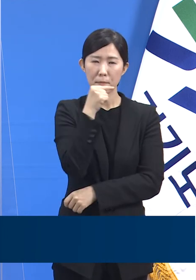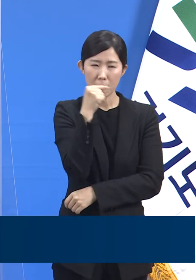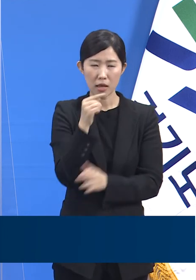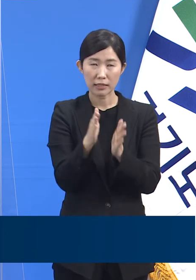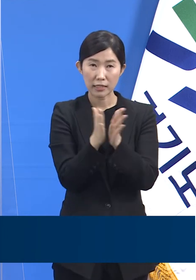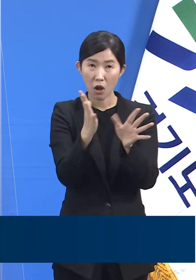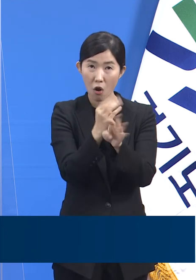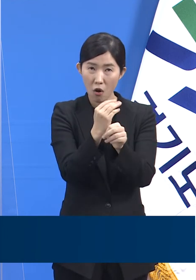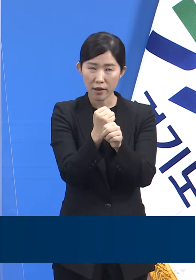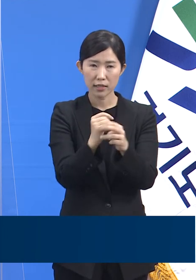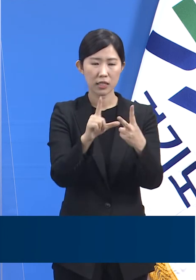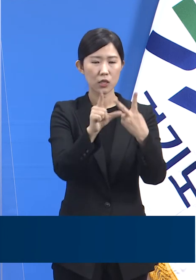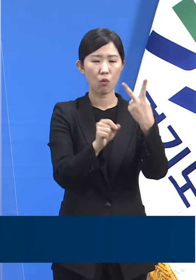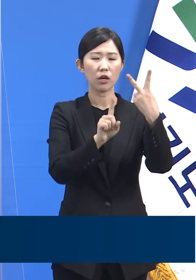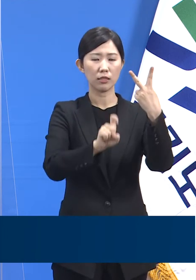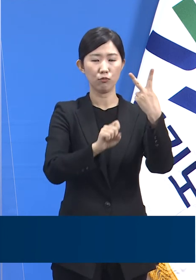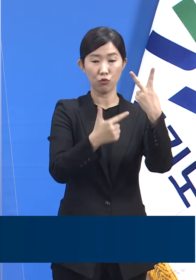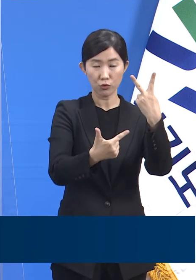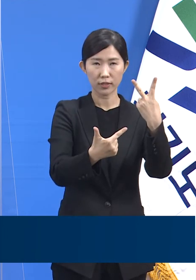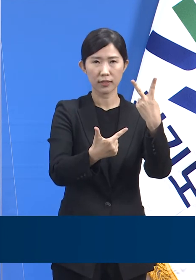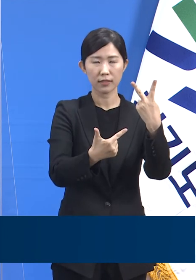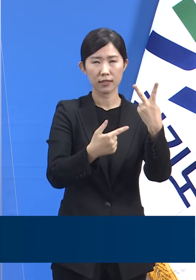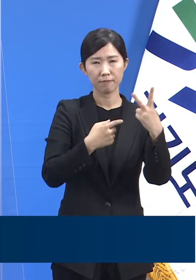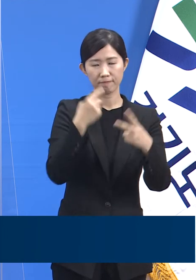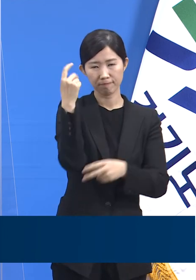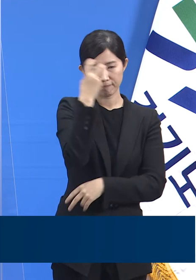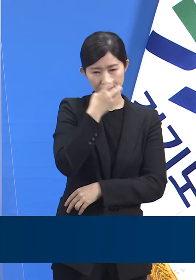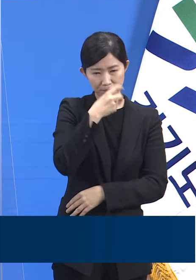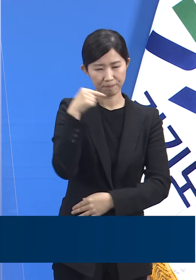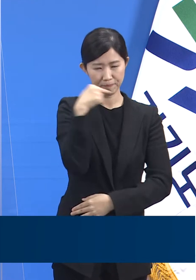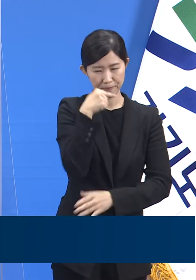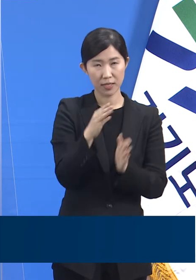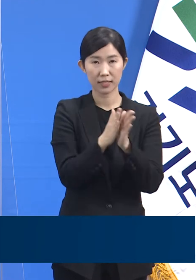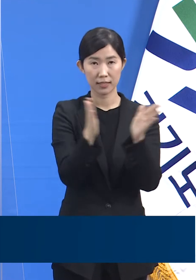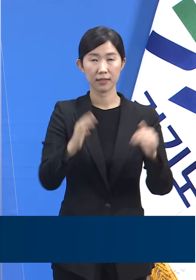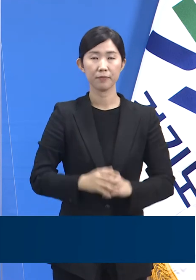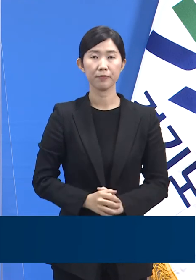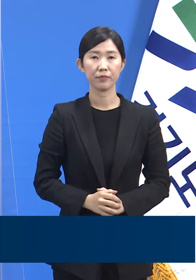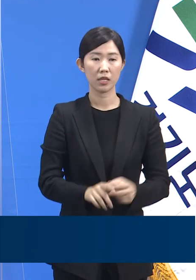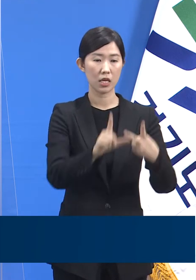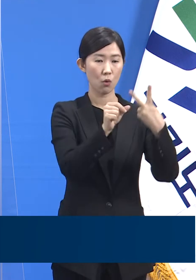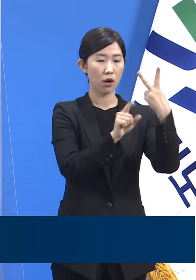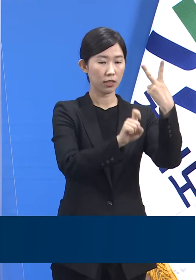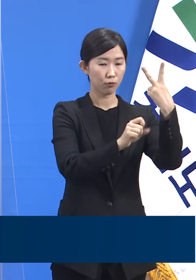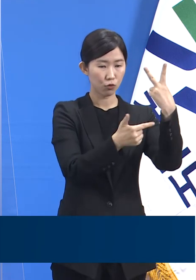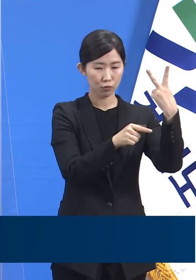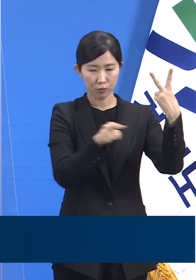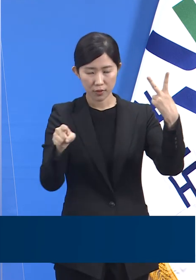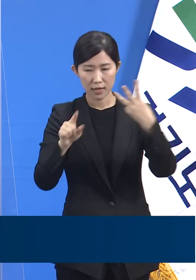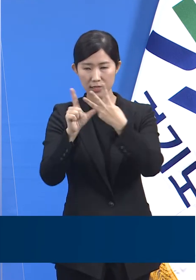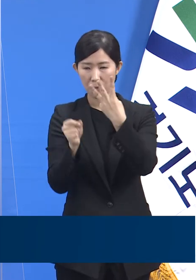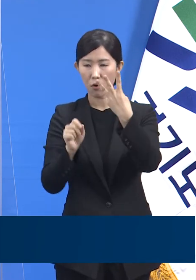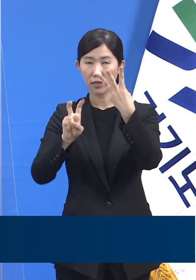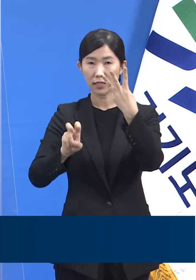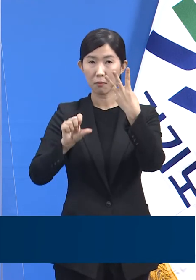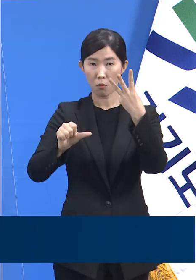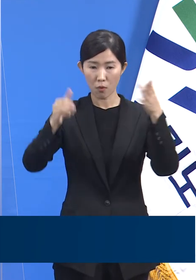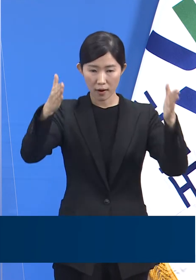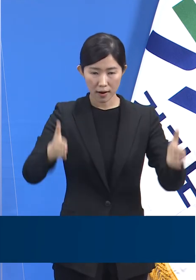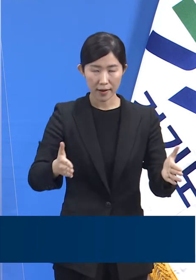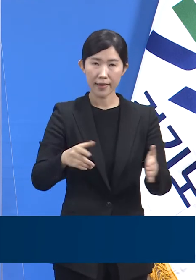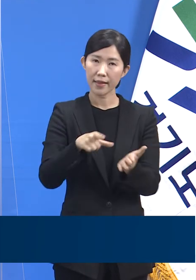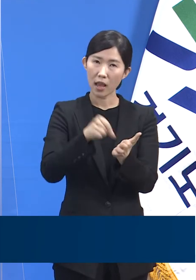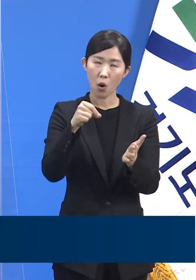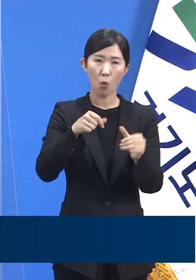16일이었습니다. 2월 16일부터 3월 22일까지 약 5주간 도내에서 총